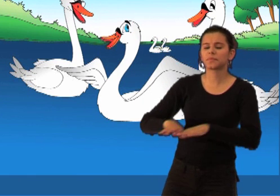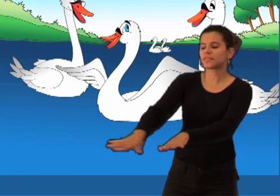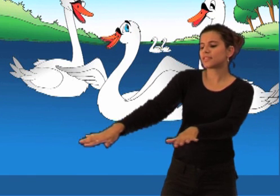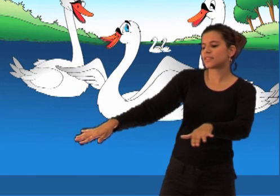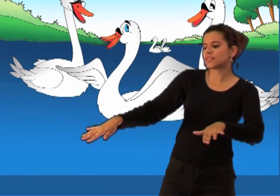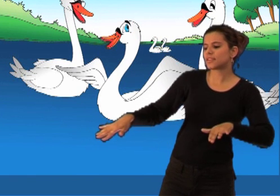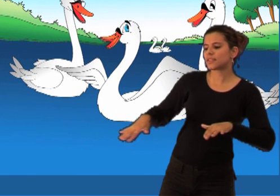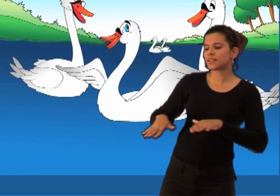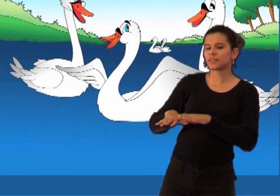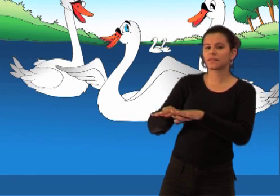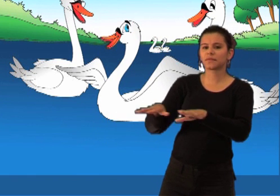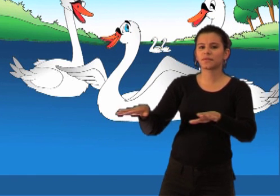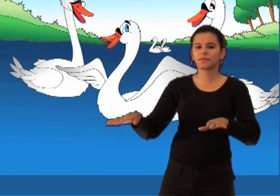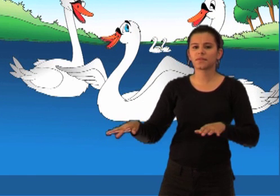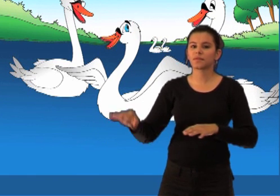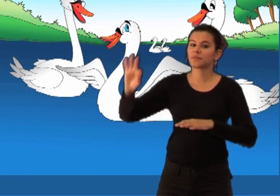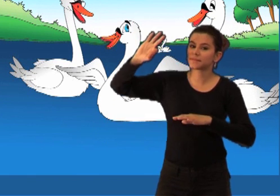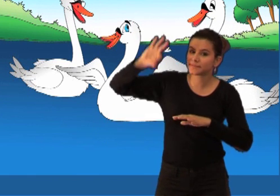mašući sretno krilima.